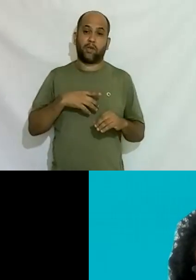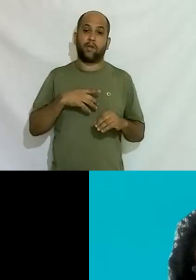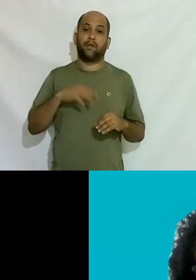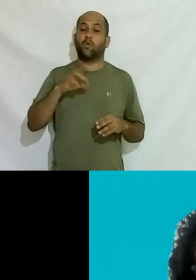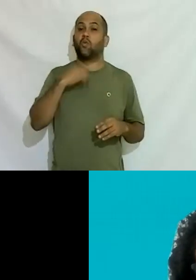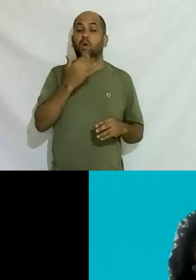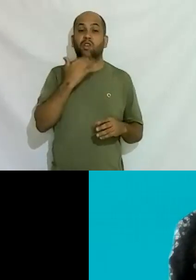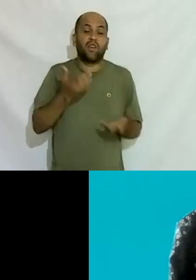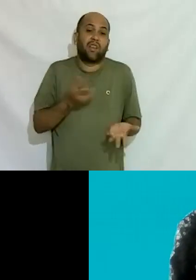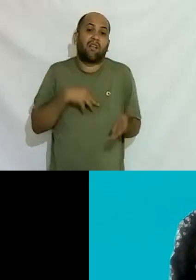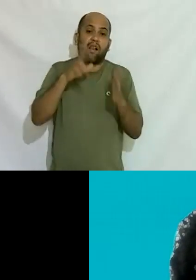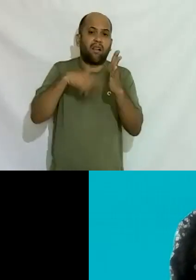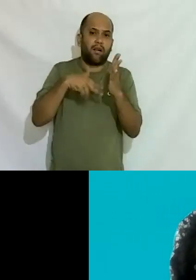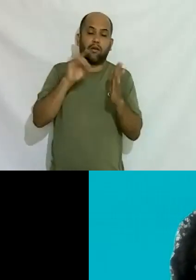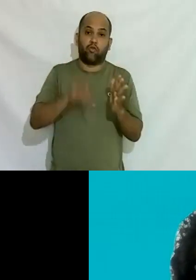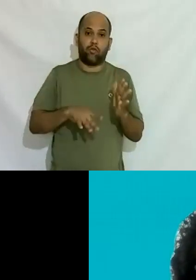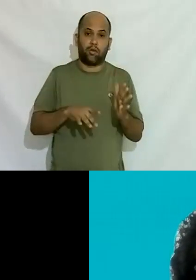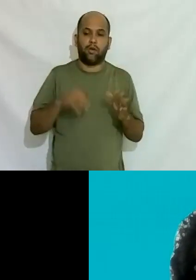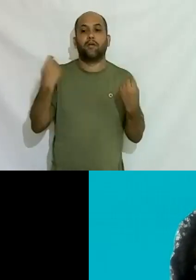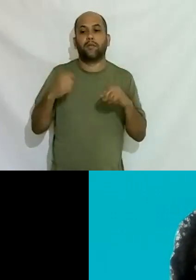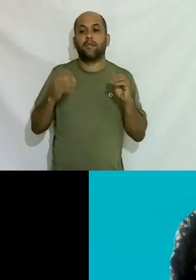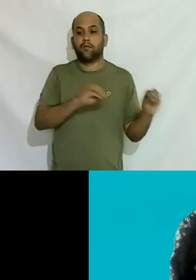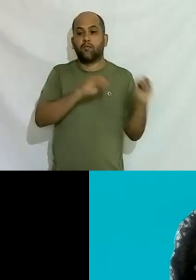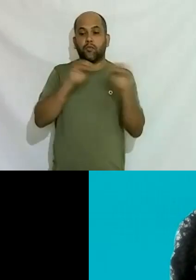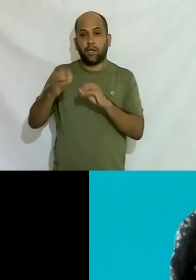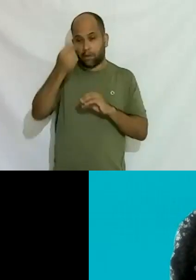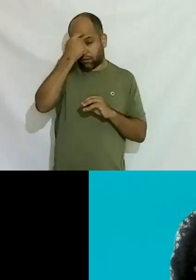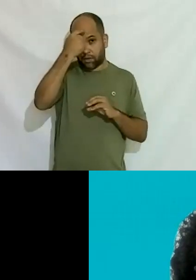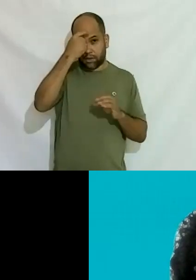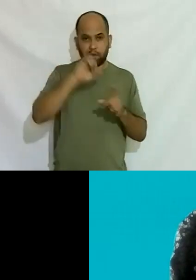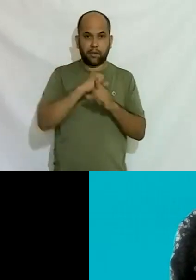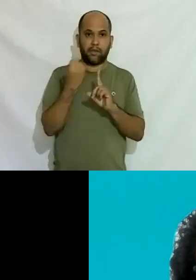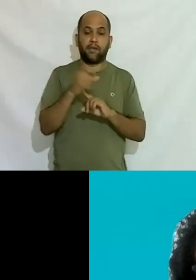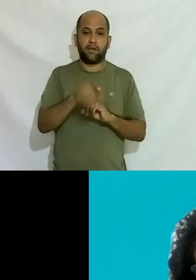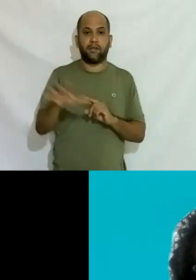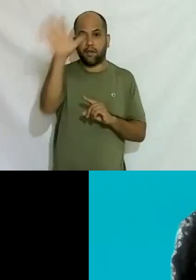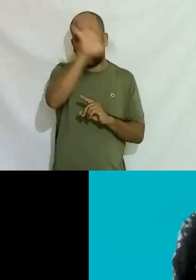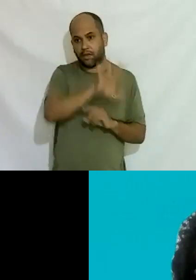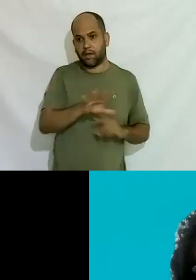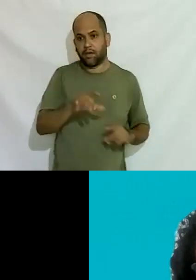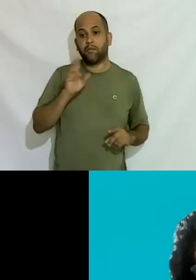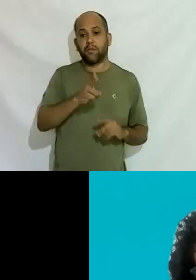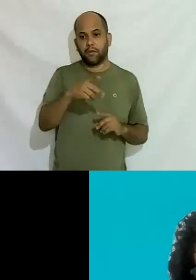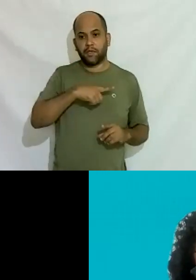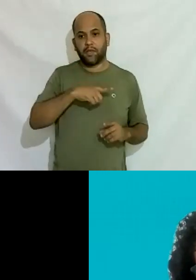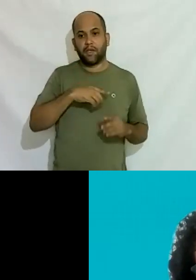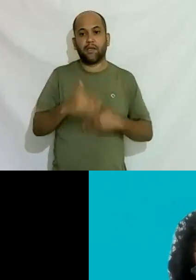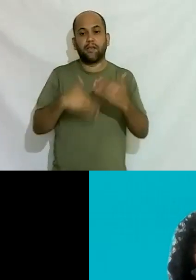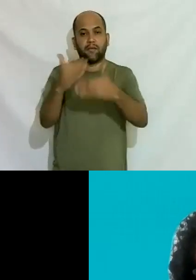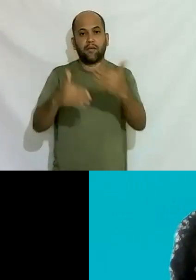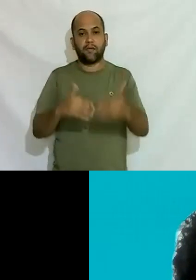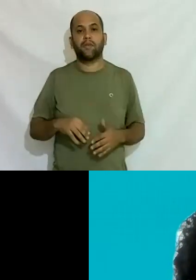né a gente precisa mudar a cabeça da sociedade como um todo para que haja realmente avanços para que haja